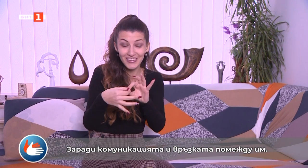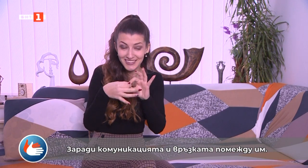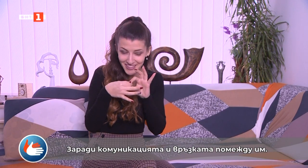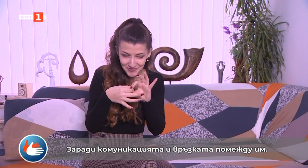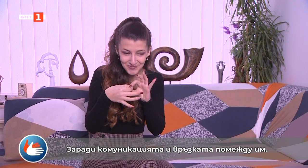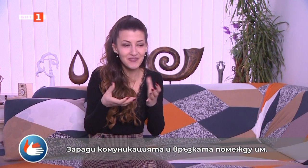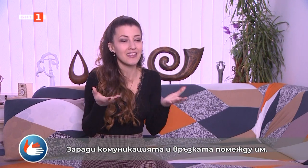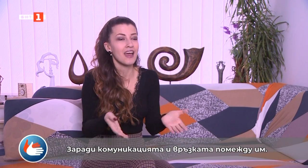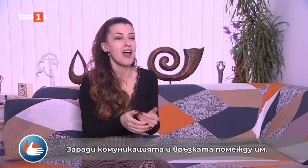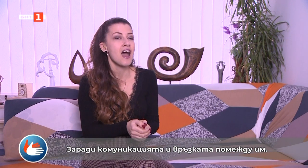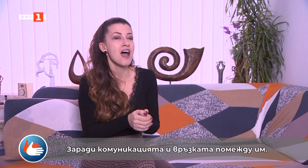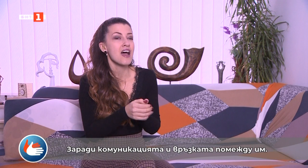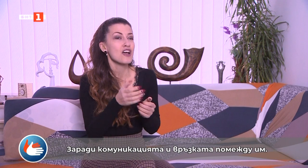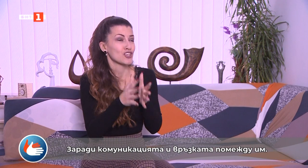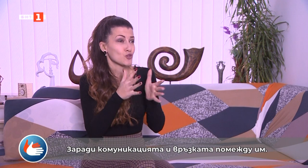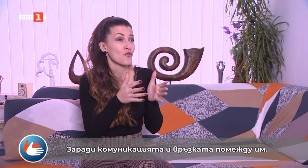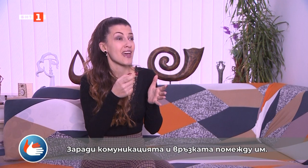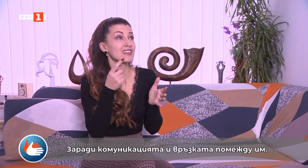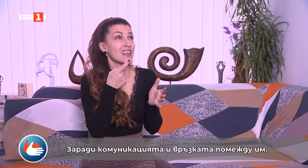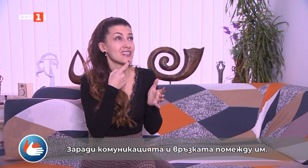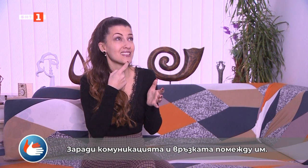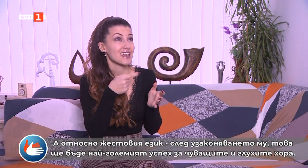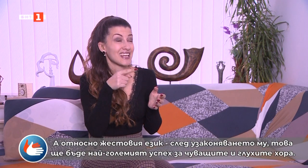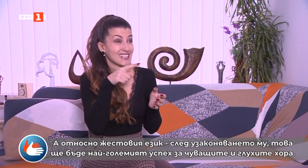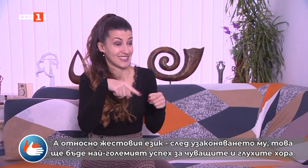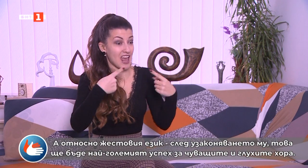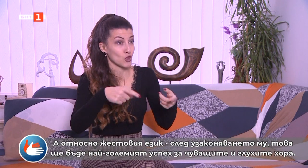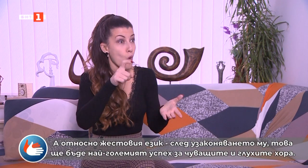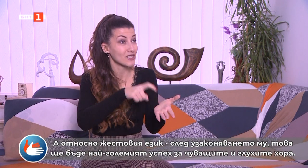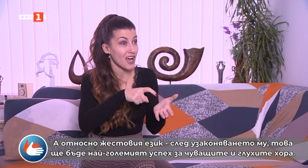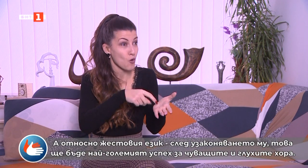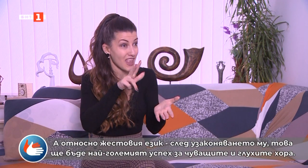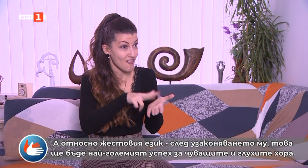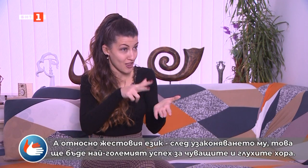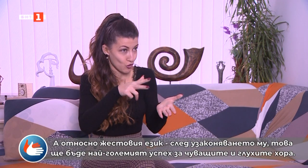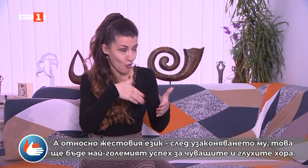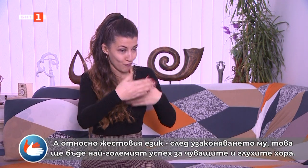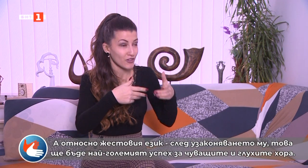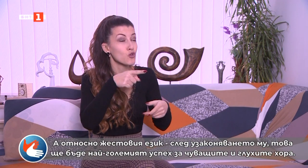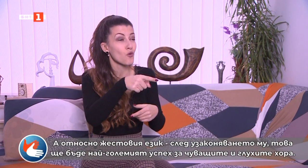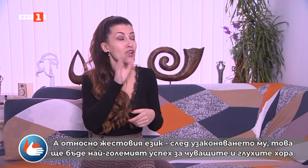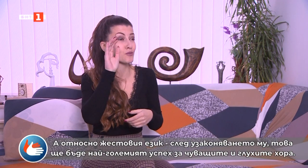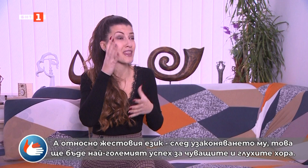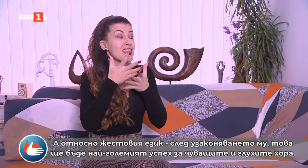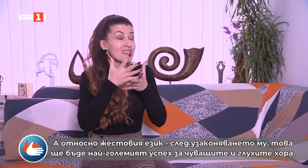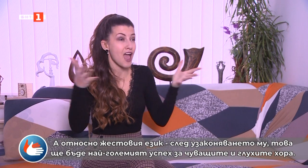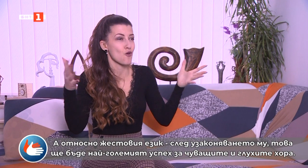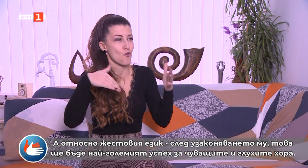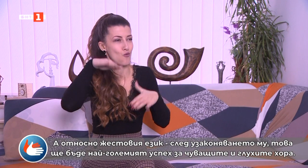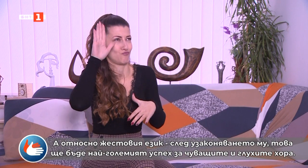комуникацията и връзката помежду им. А относно жестовият език. След озаконяването му, това ще